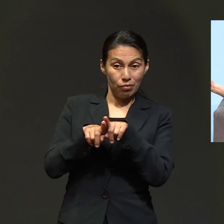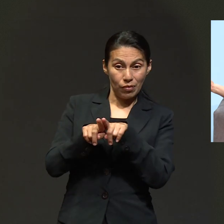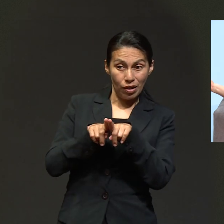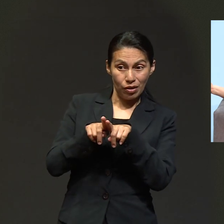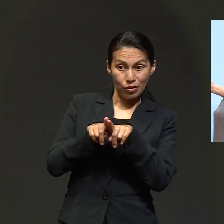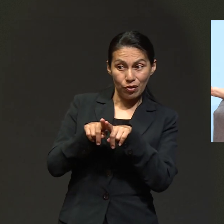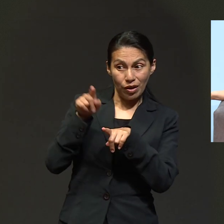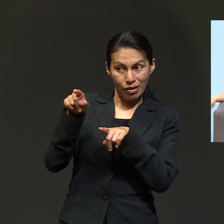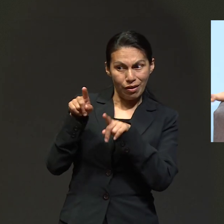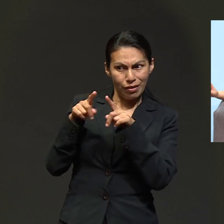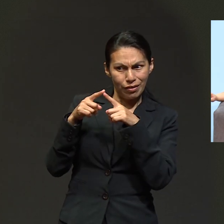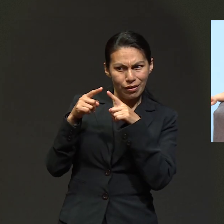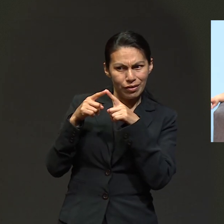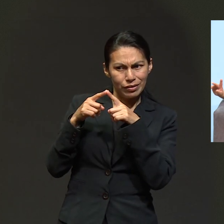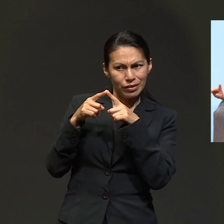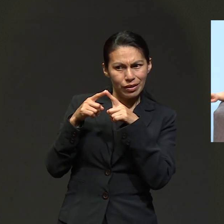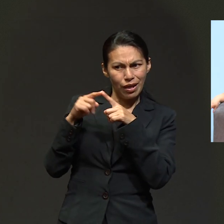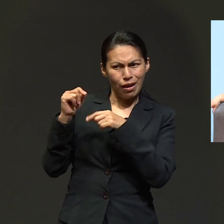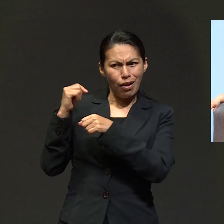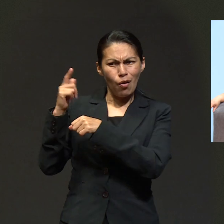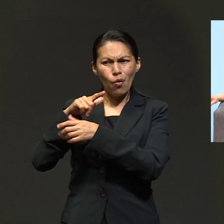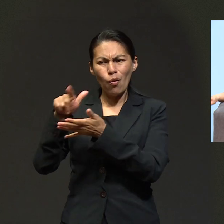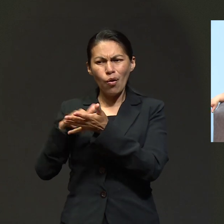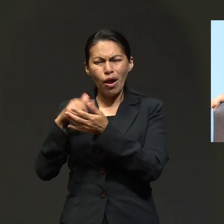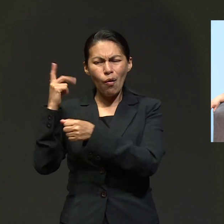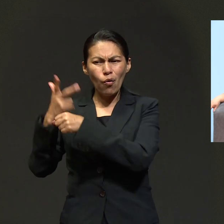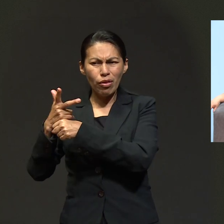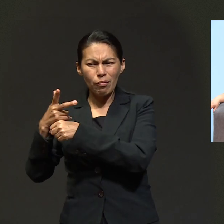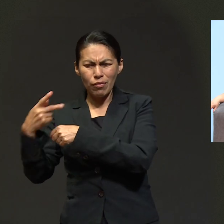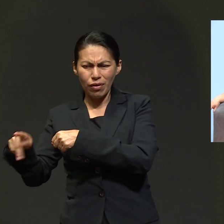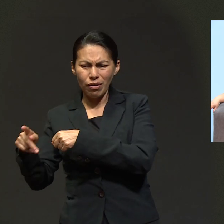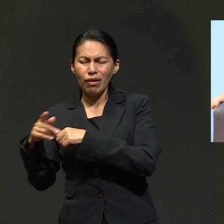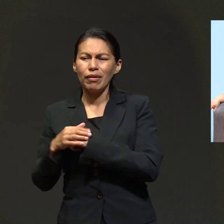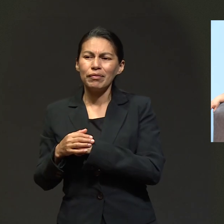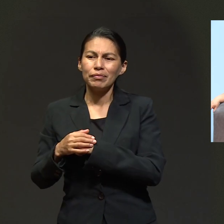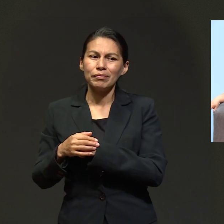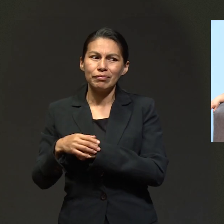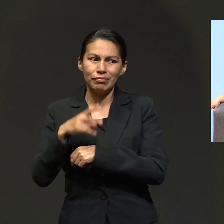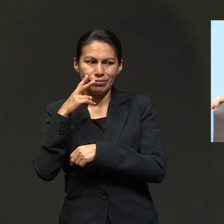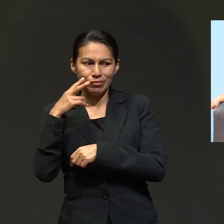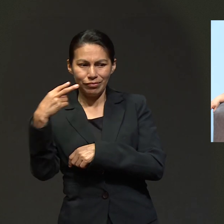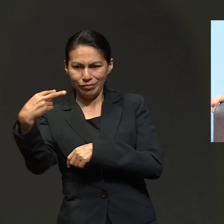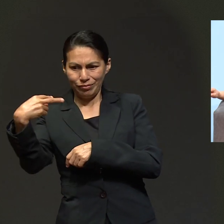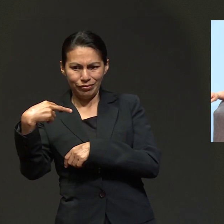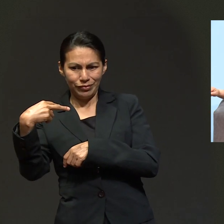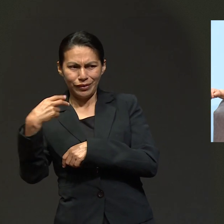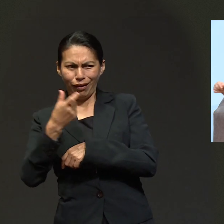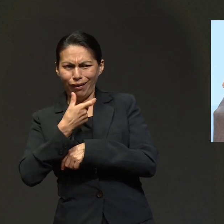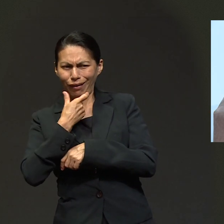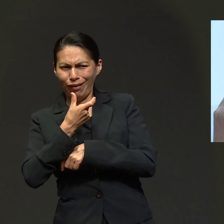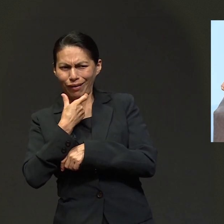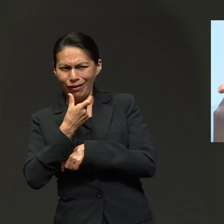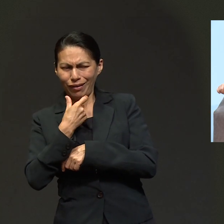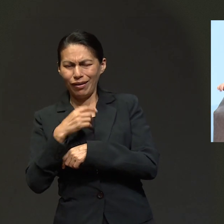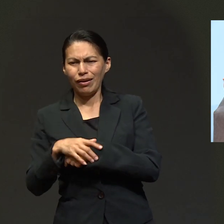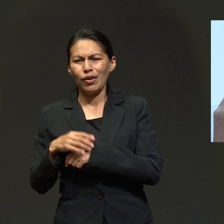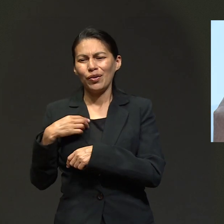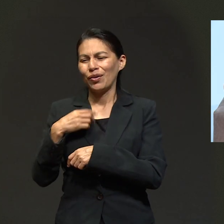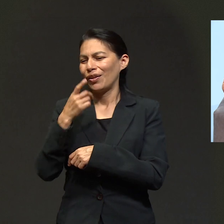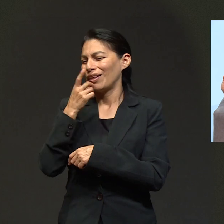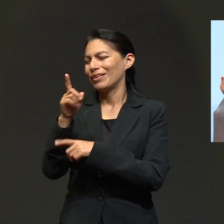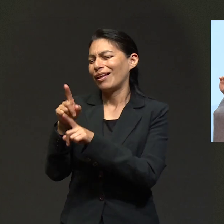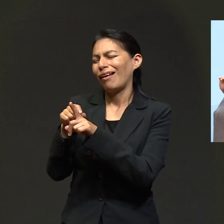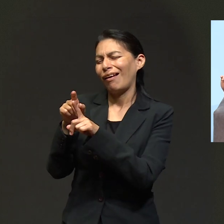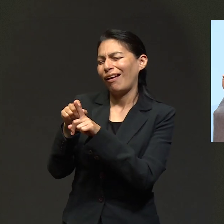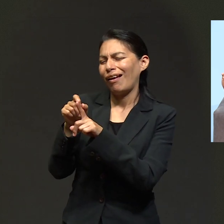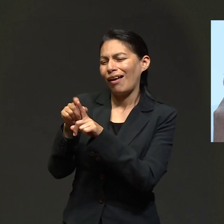un hermano de la iglesia de allá, que es de Guatemala, se reía. Y yo le decía, no sé si